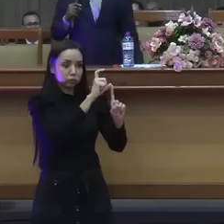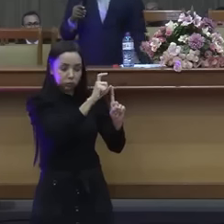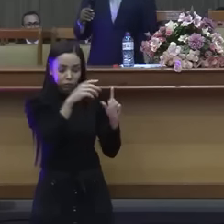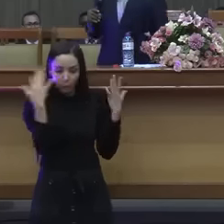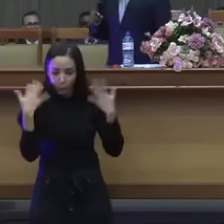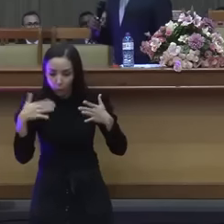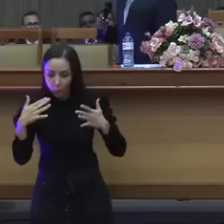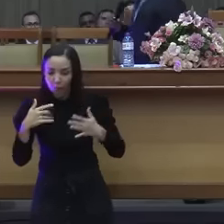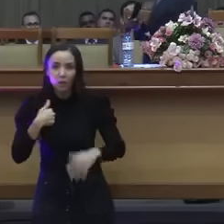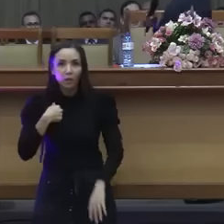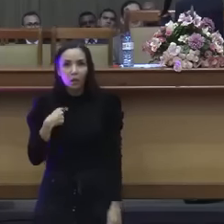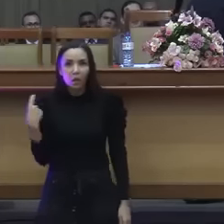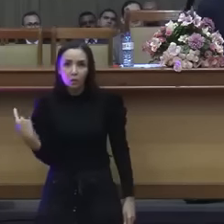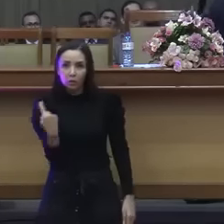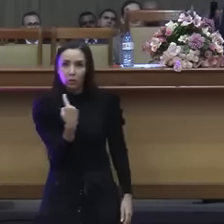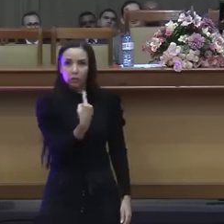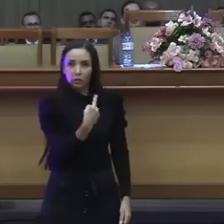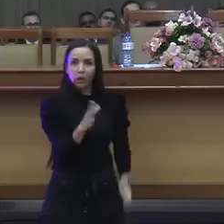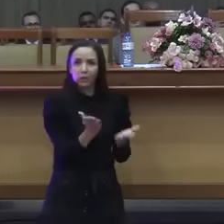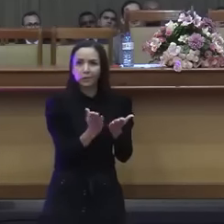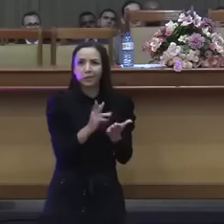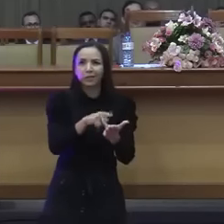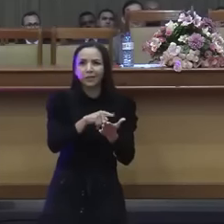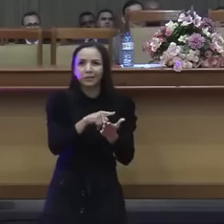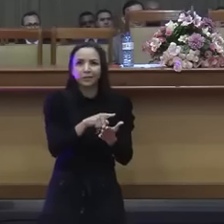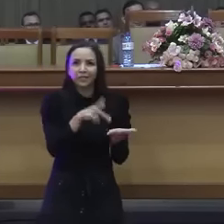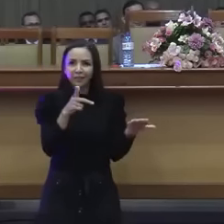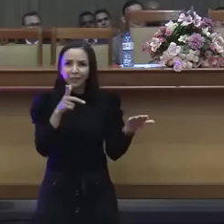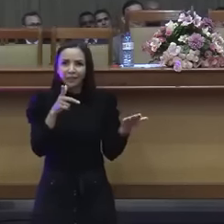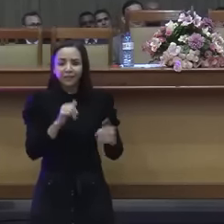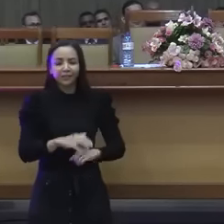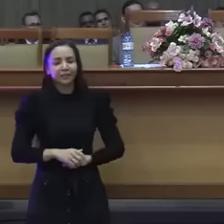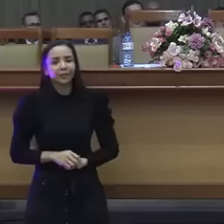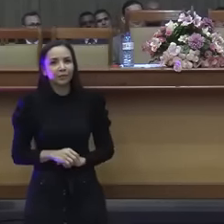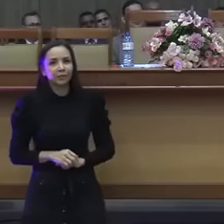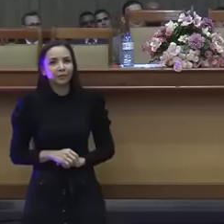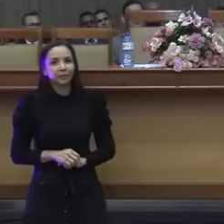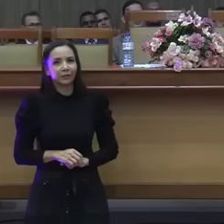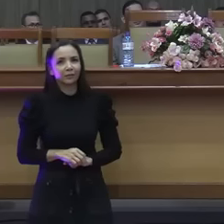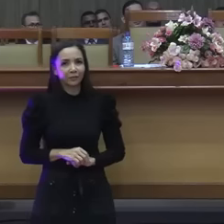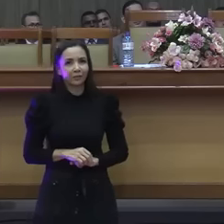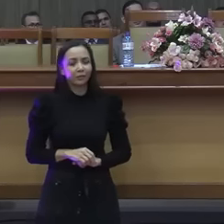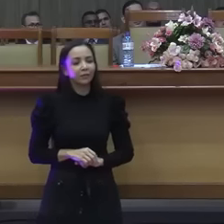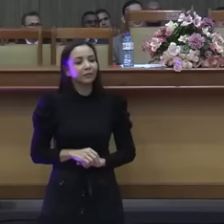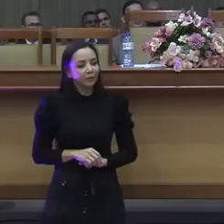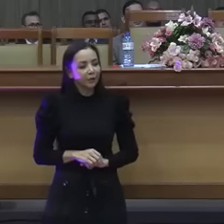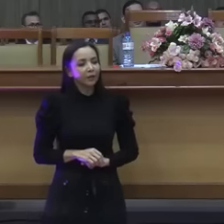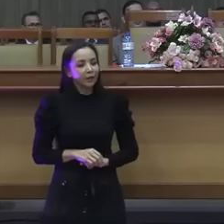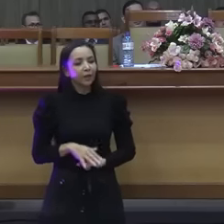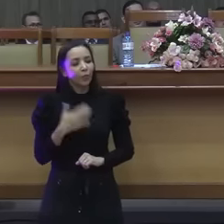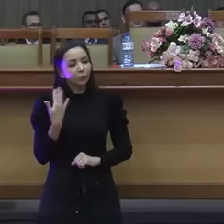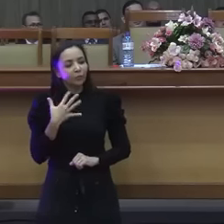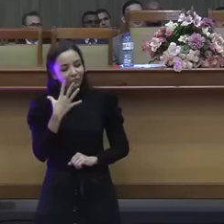Aí eu chego lá e eu como um homem de Deus e eu disse olha que coisa linda. Eu vou fazer também.